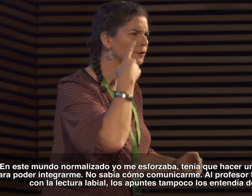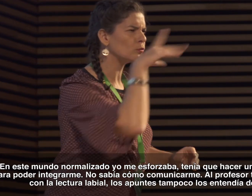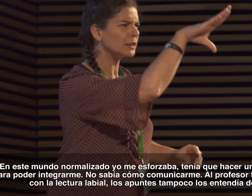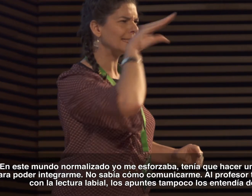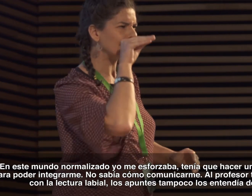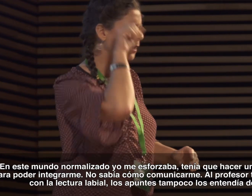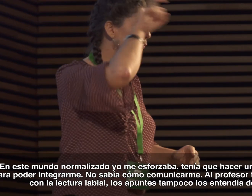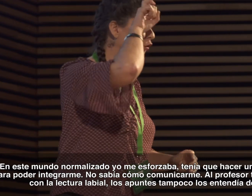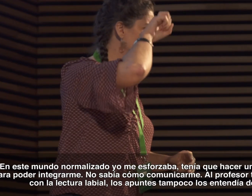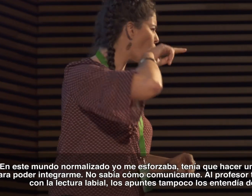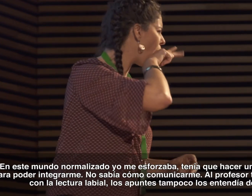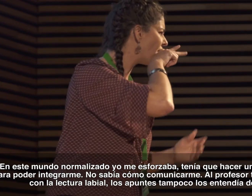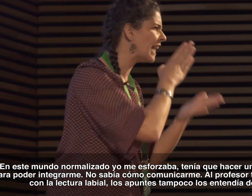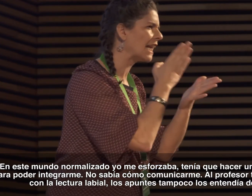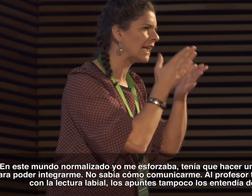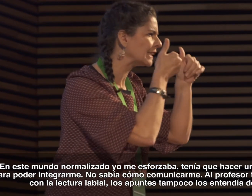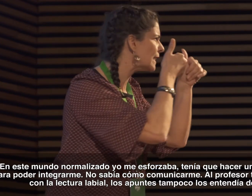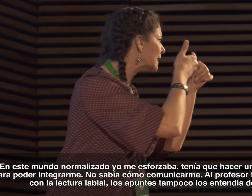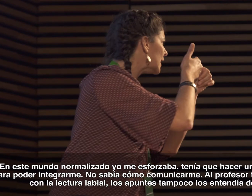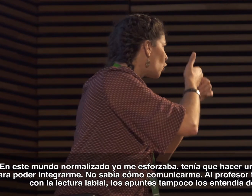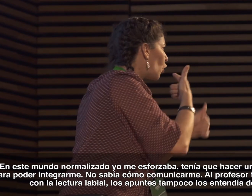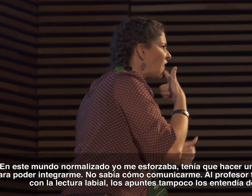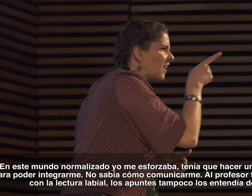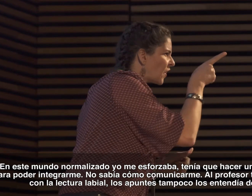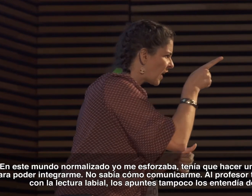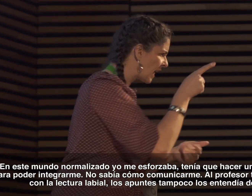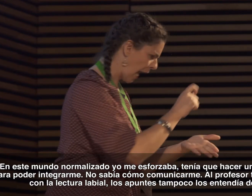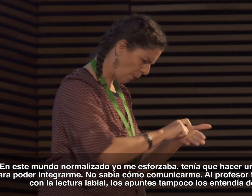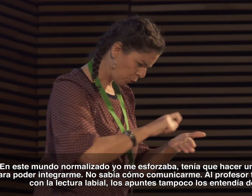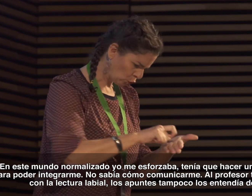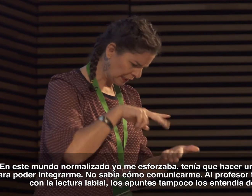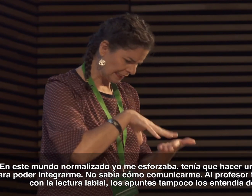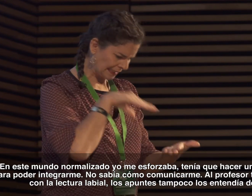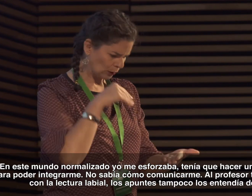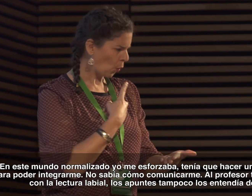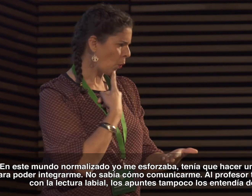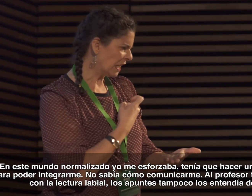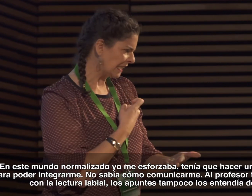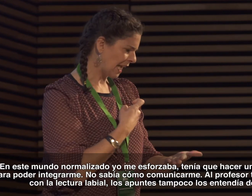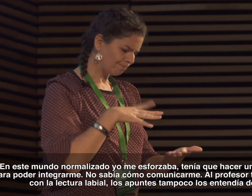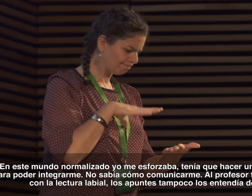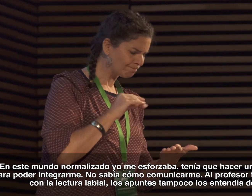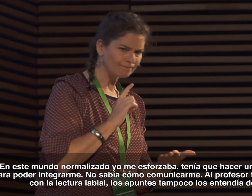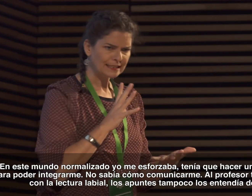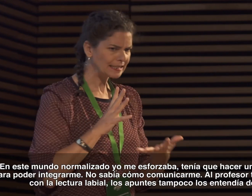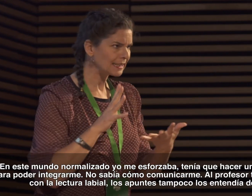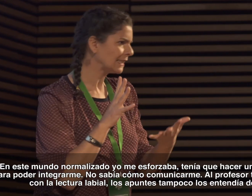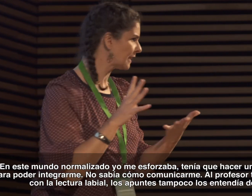no sabía cómo comunicarme. El profesor tenía que seguir con la lectura labial, los apuntes tampoco los entendía del todo.